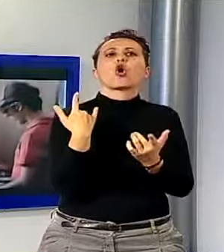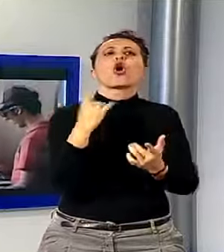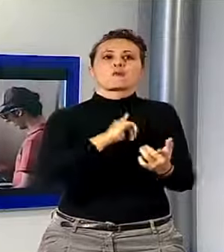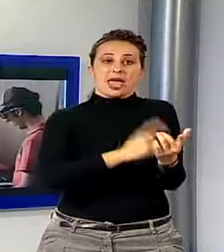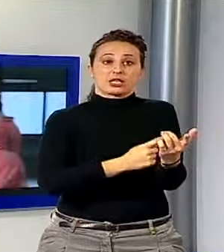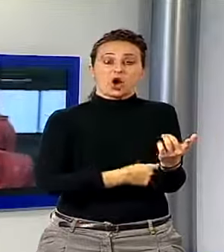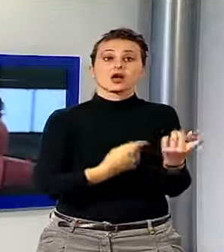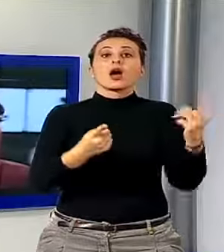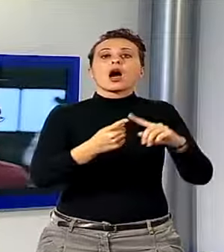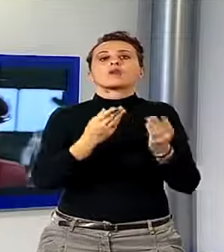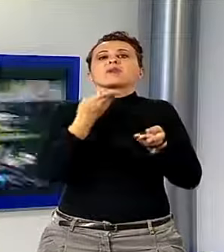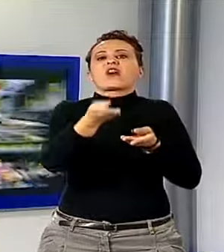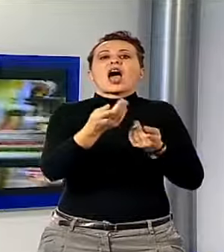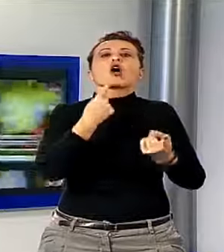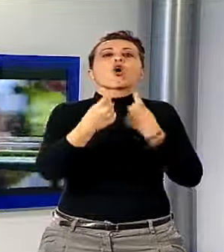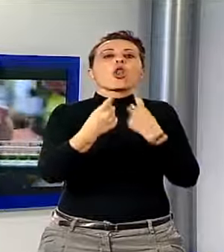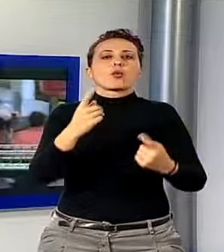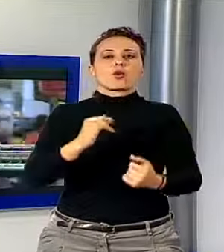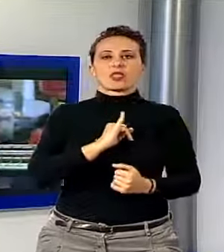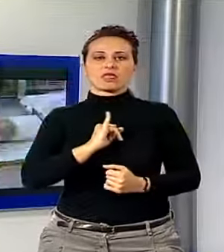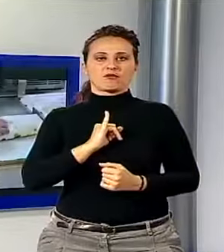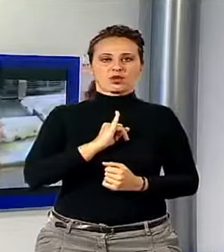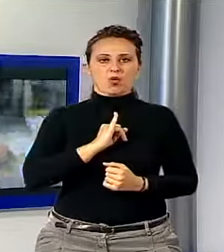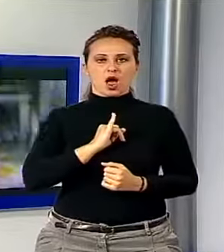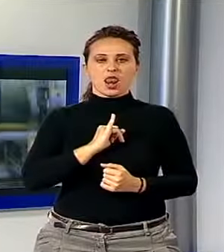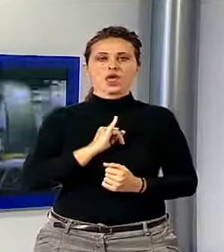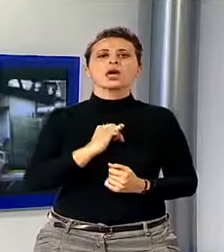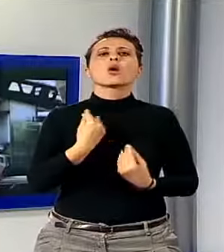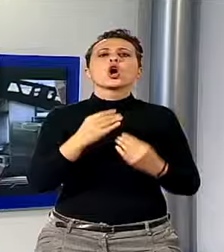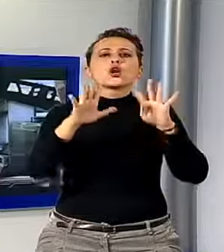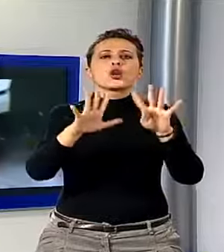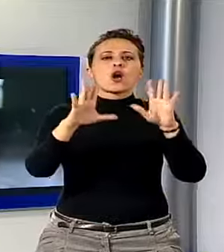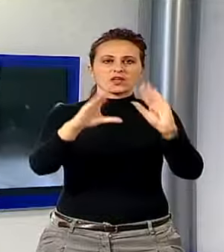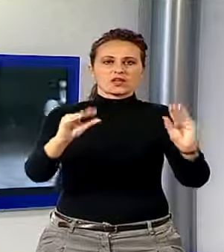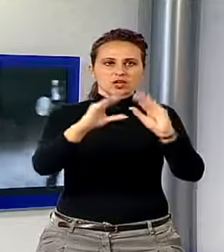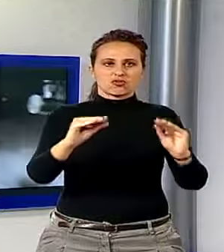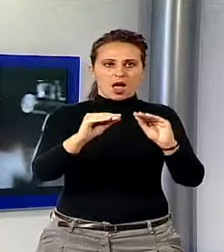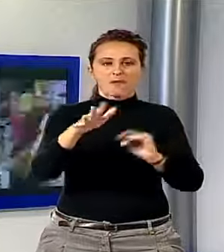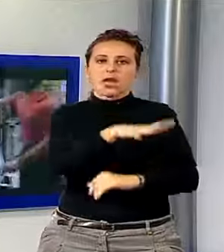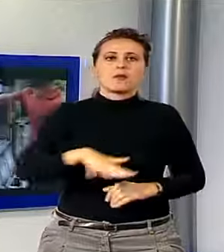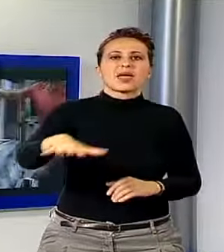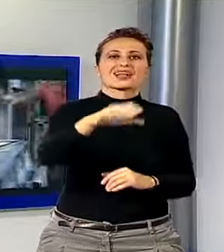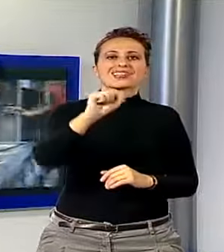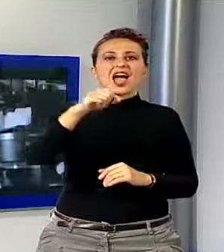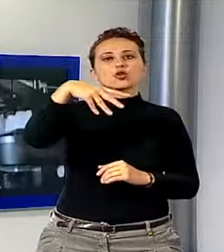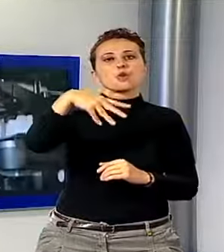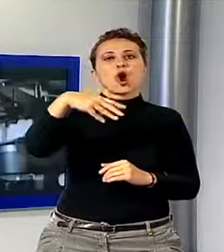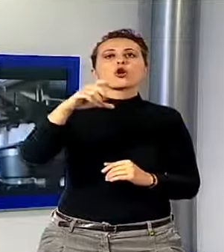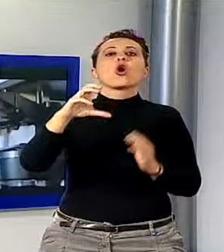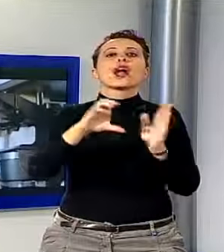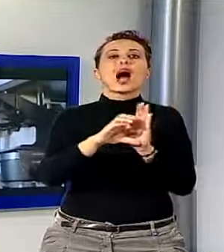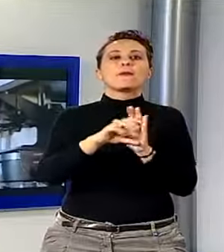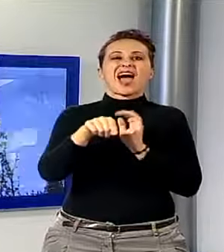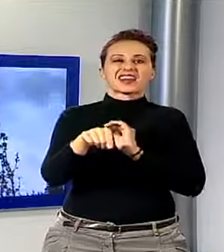ai colloqui individuali che si svolgeranno il 9 dicembre in piazza Aldomoro a Capannuri. Il fast food di Lammari, ha